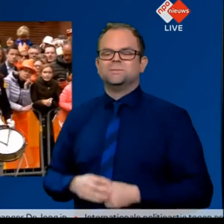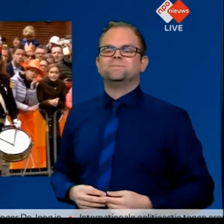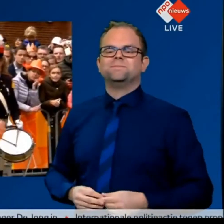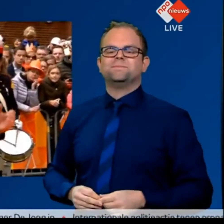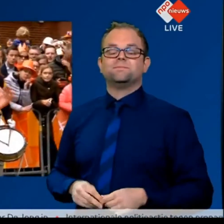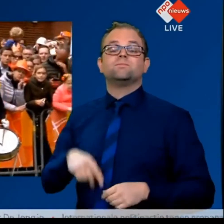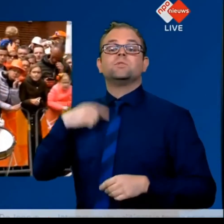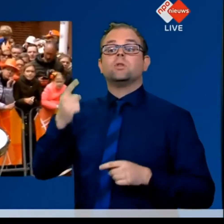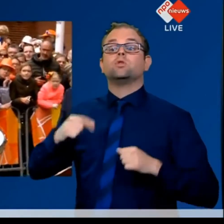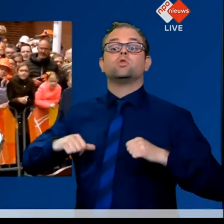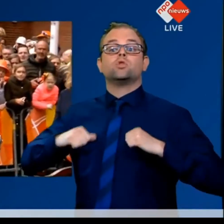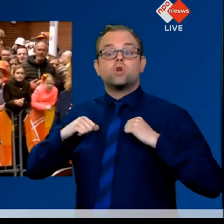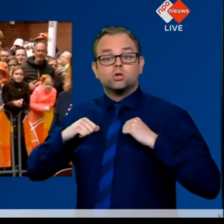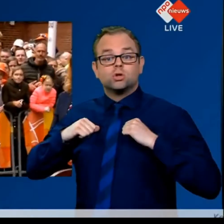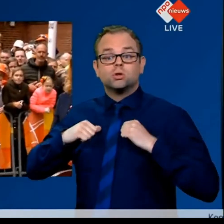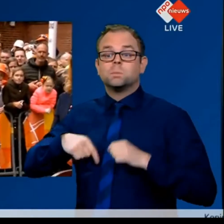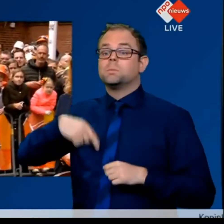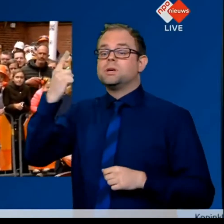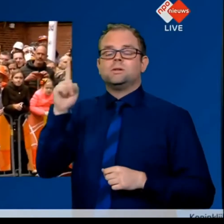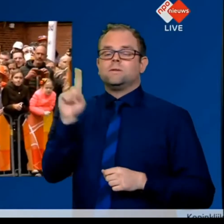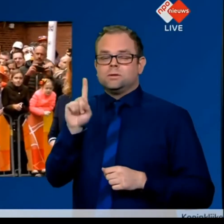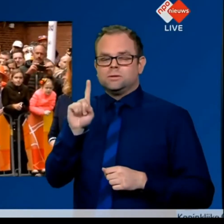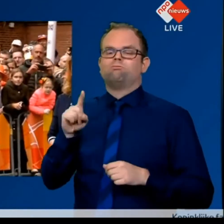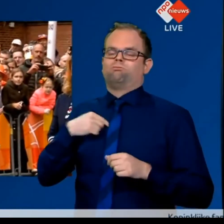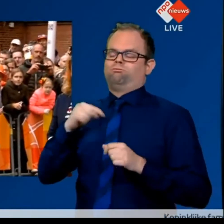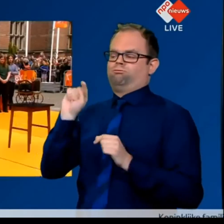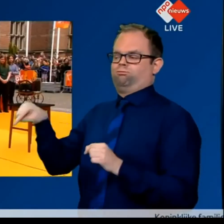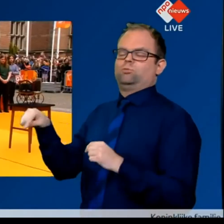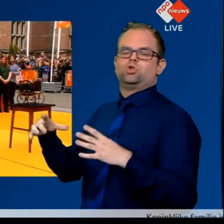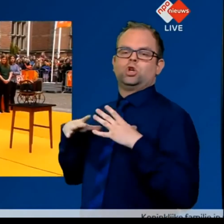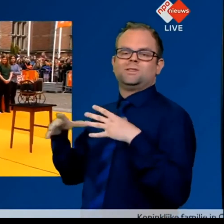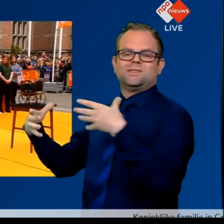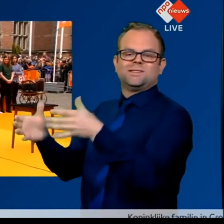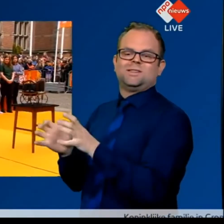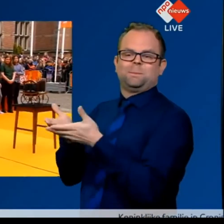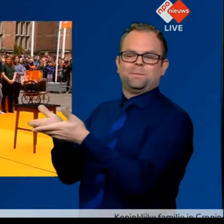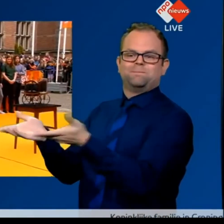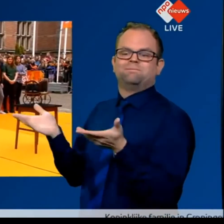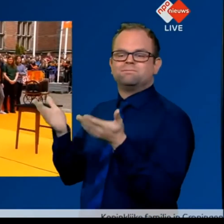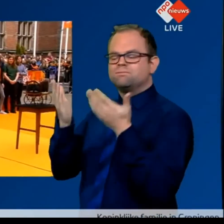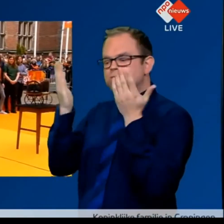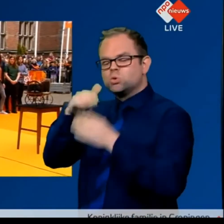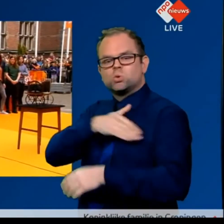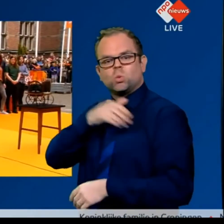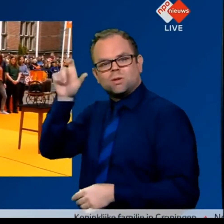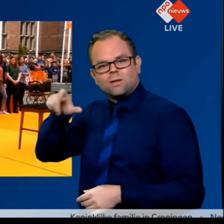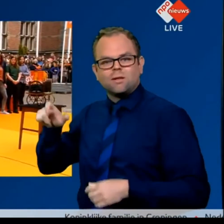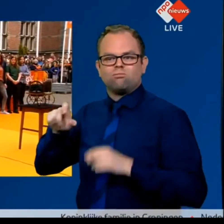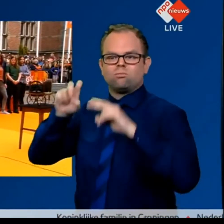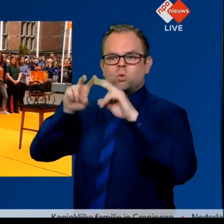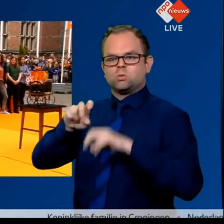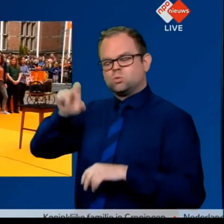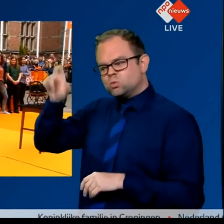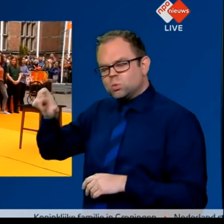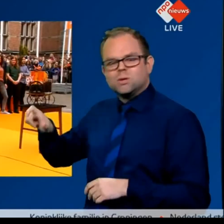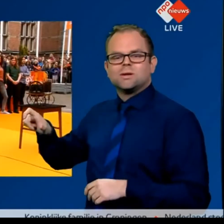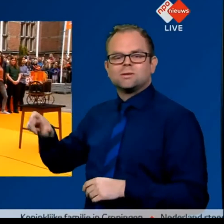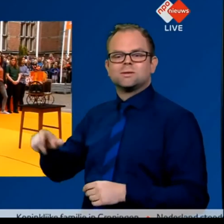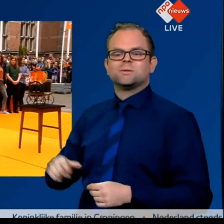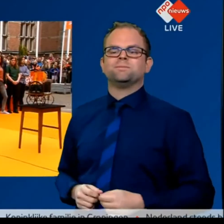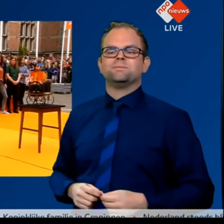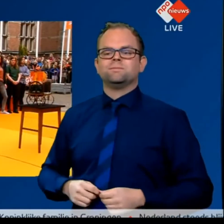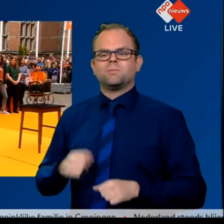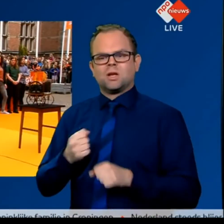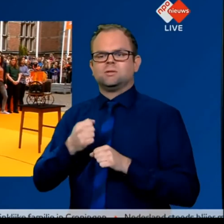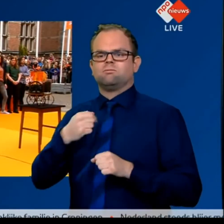ben ik op mijn team. De studenten, de onderzoekers die het avontuur zijn aangegaan en dit allemaal mogelijk gemaakt